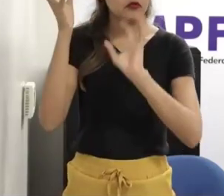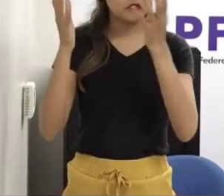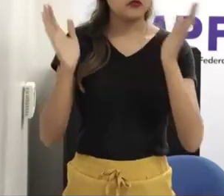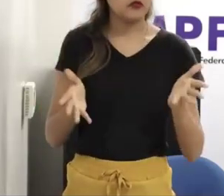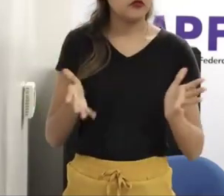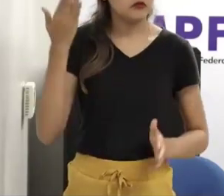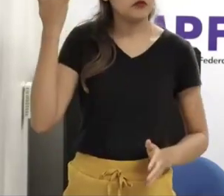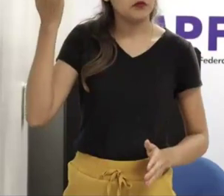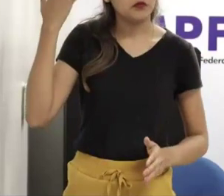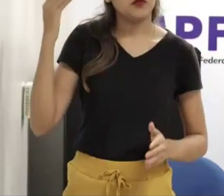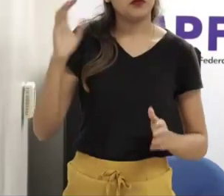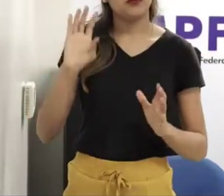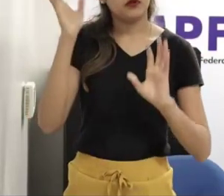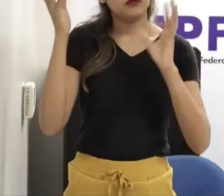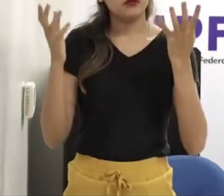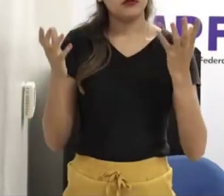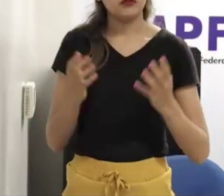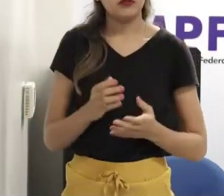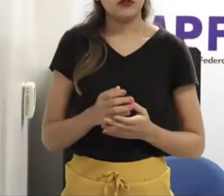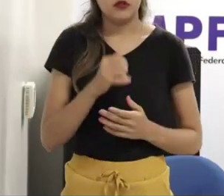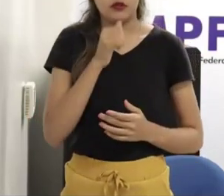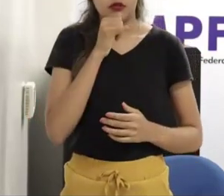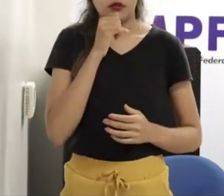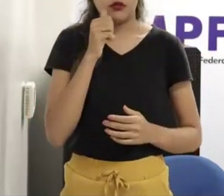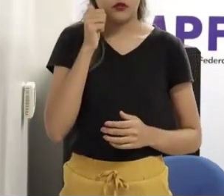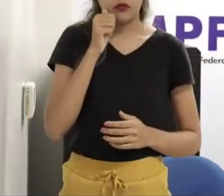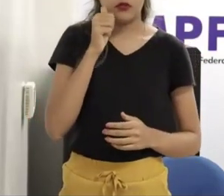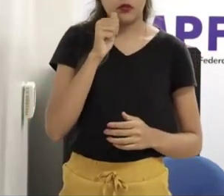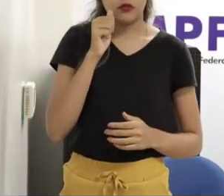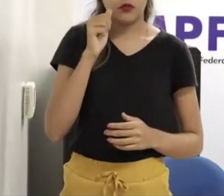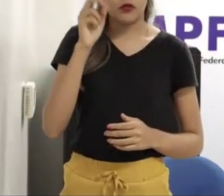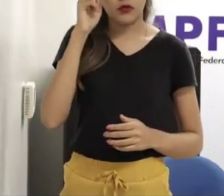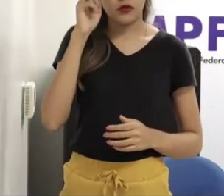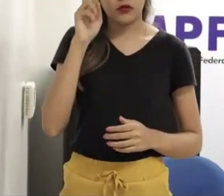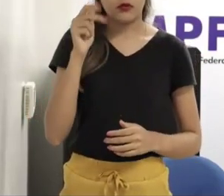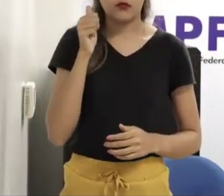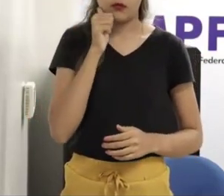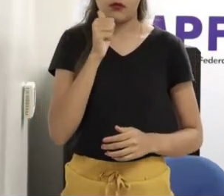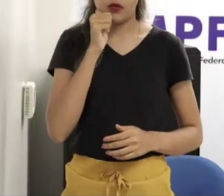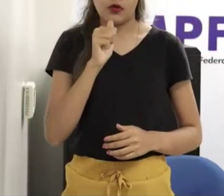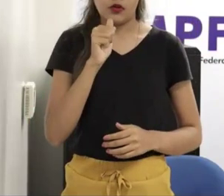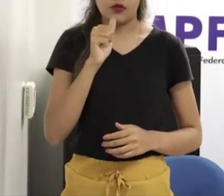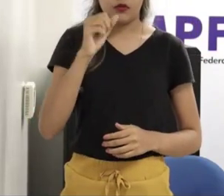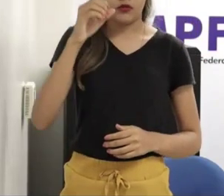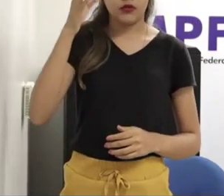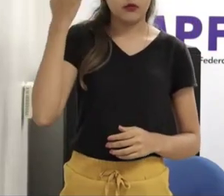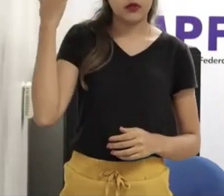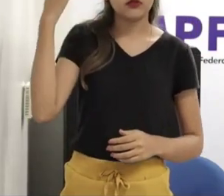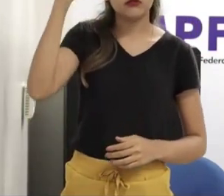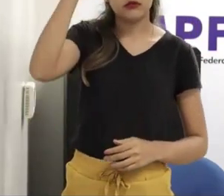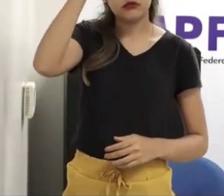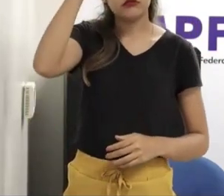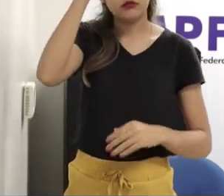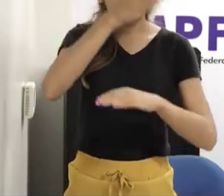tio dela, ficou contra ela, né? Então, essa pressão, as pessoas já sabem o que vai acontecer, né? Inclusive,